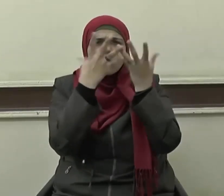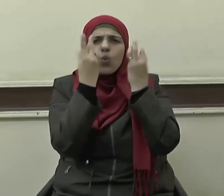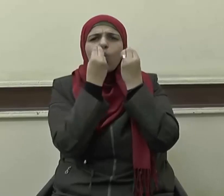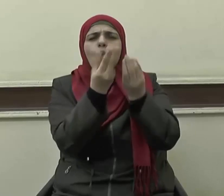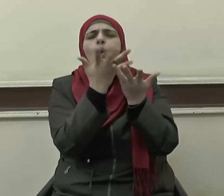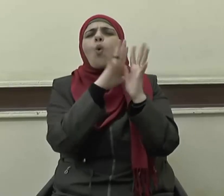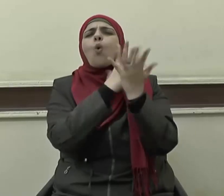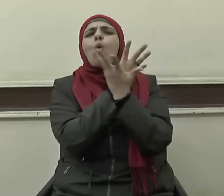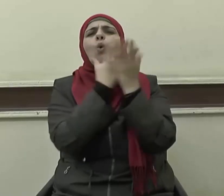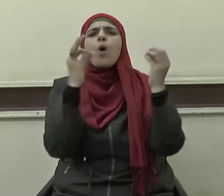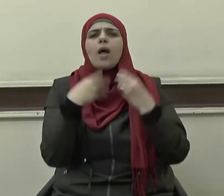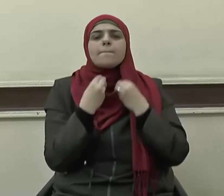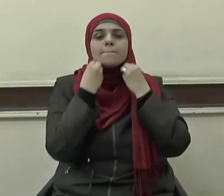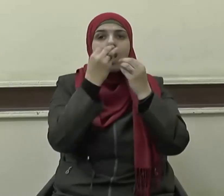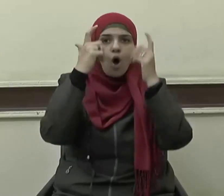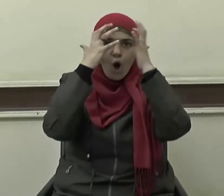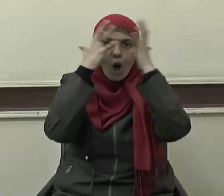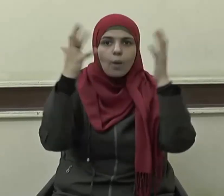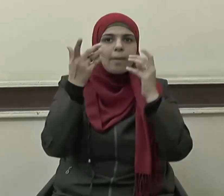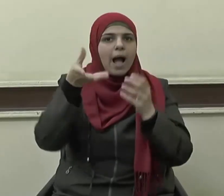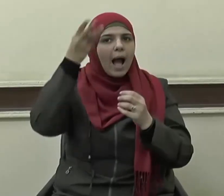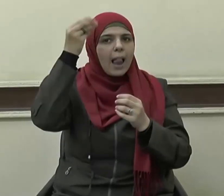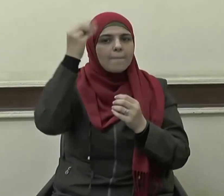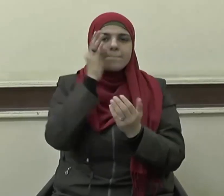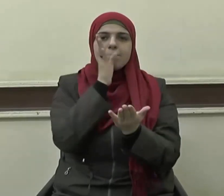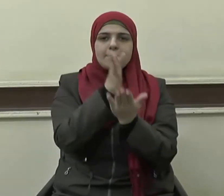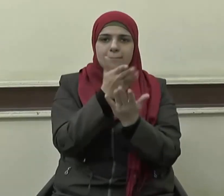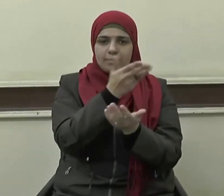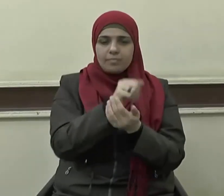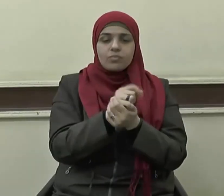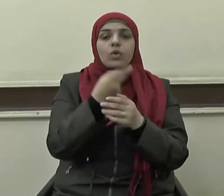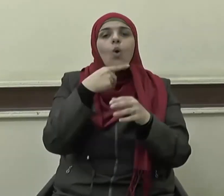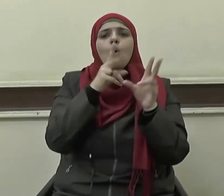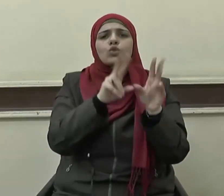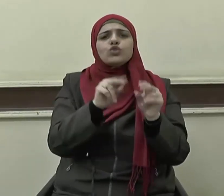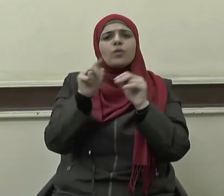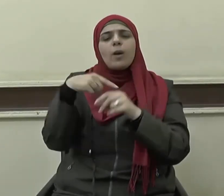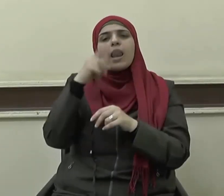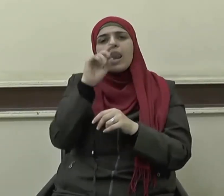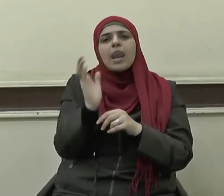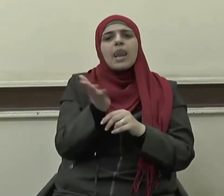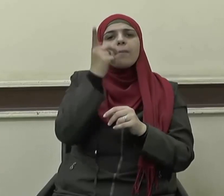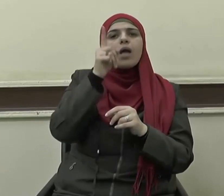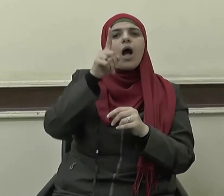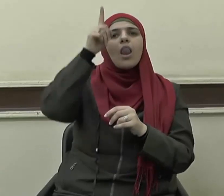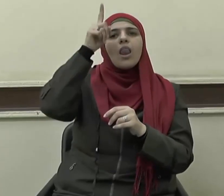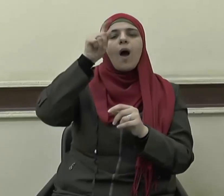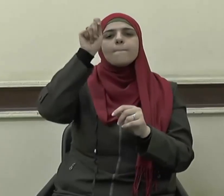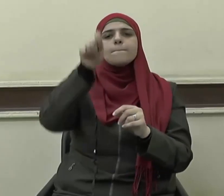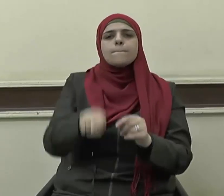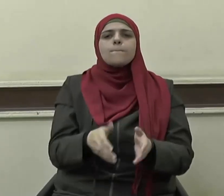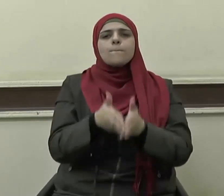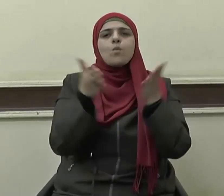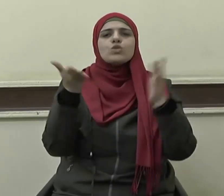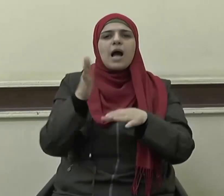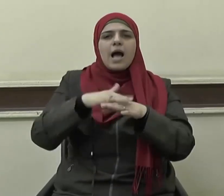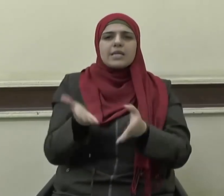آتينا حكما وعلما وهذا نبي الله موسى عليه السلام في